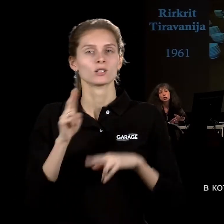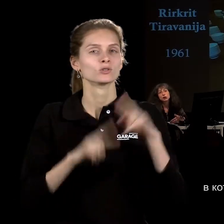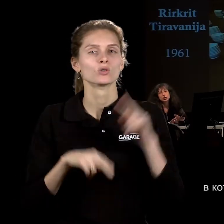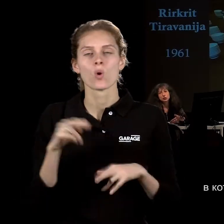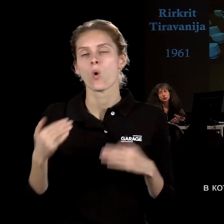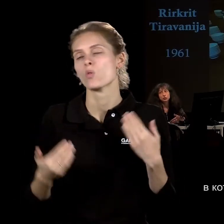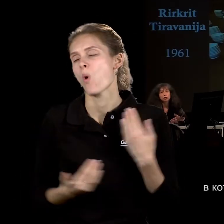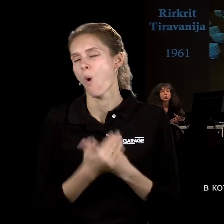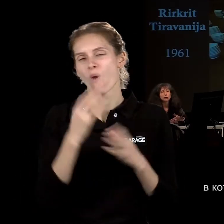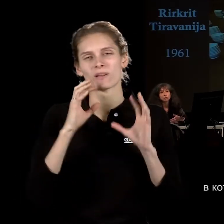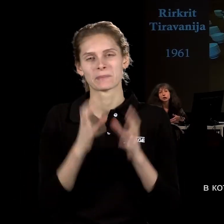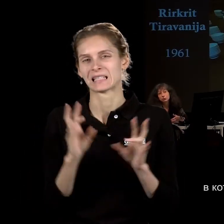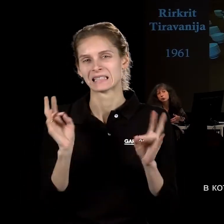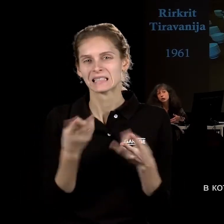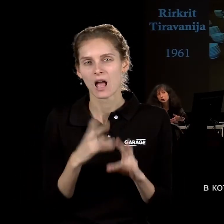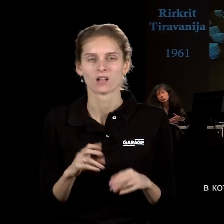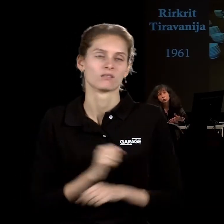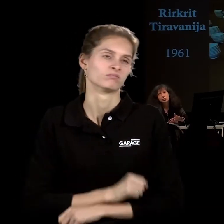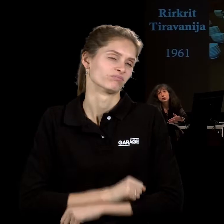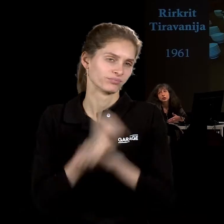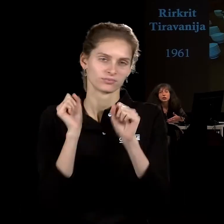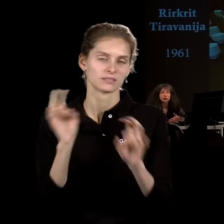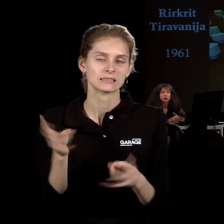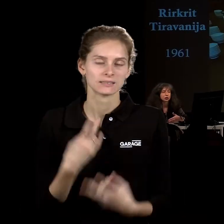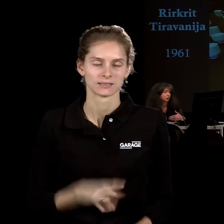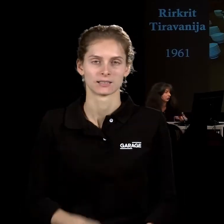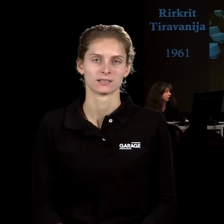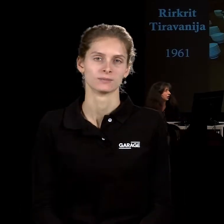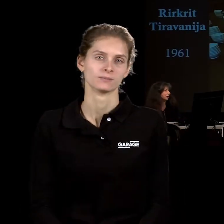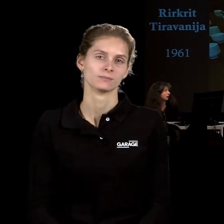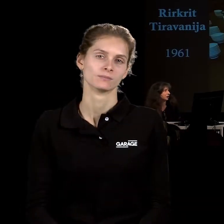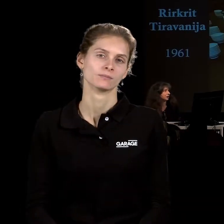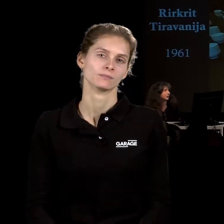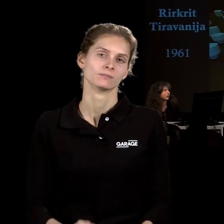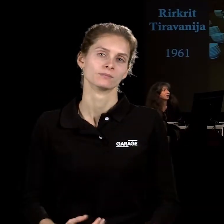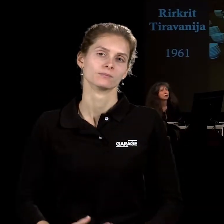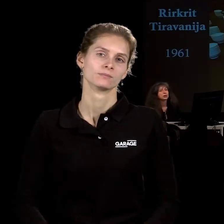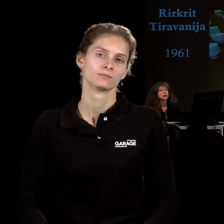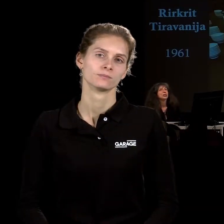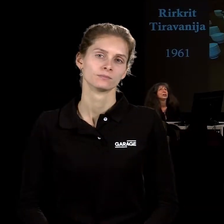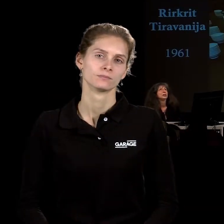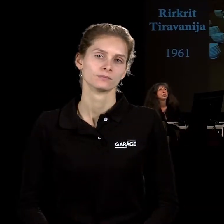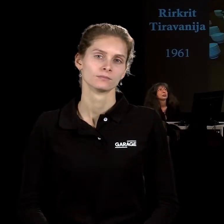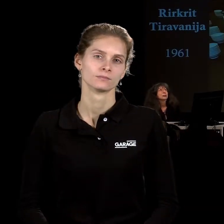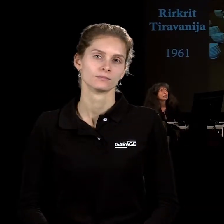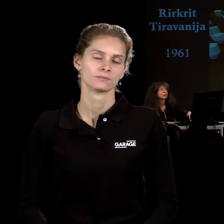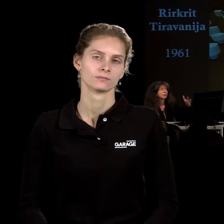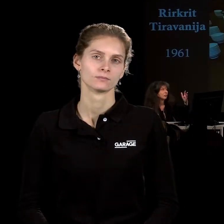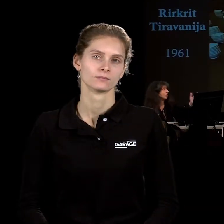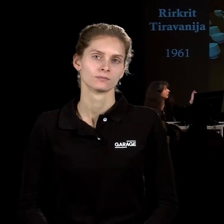разрушительных и революционных амбиций его изменить. Может быть, такая недостаточно с точки зрения